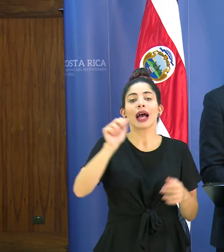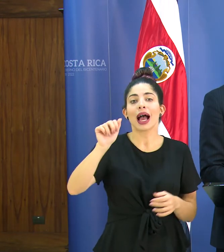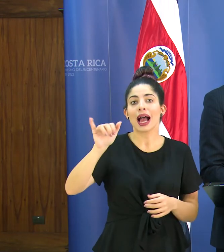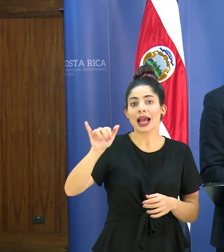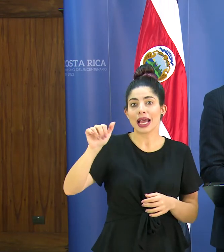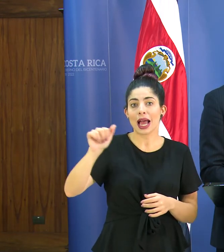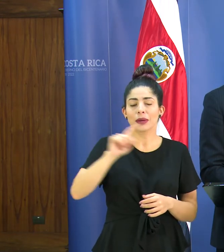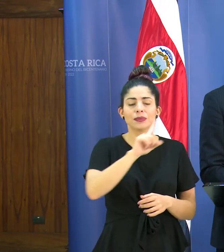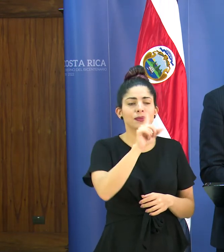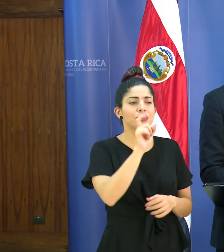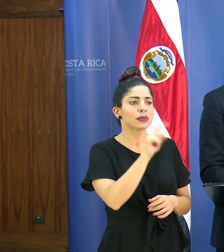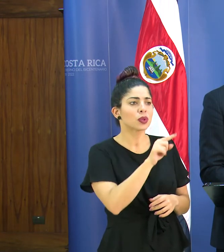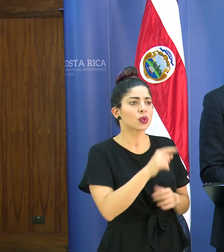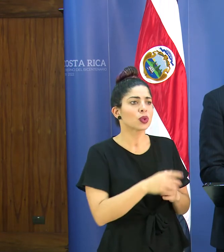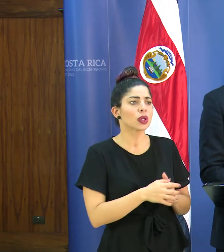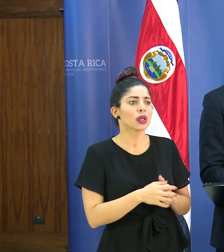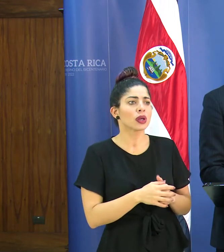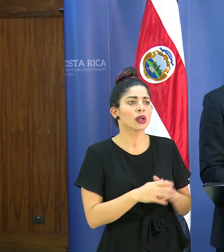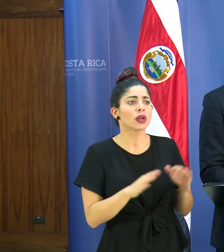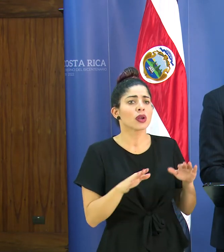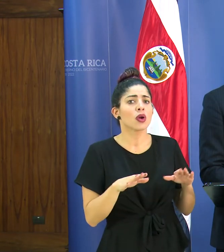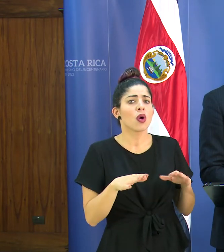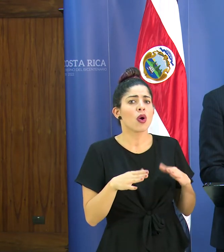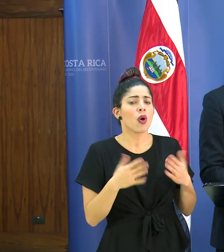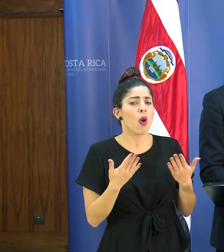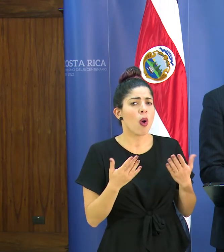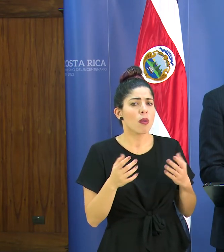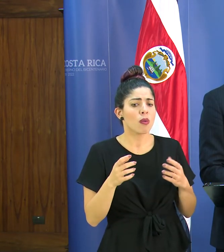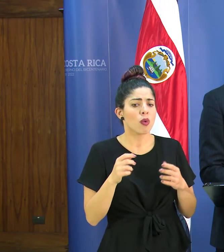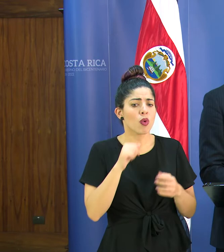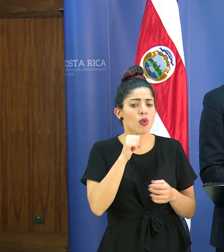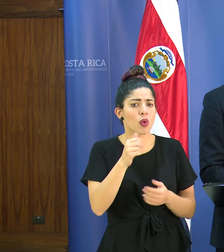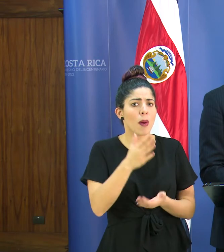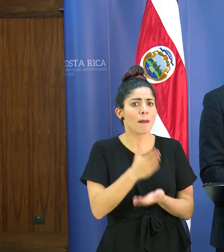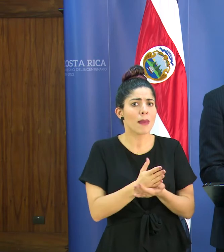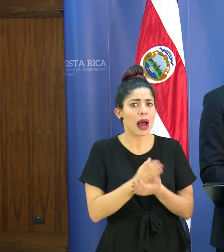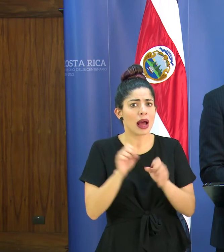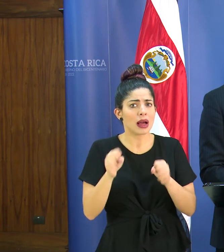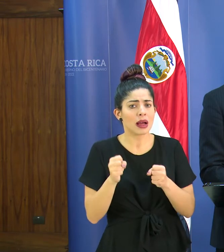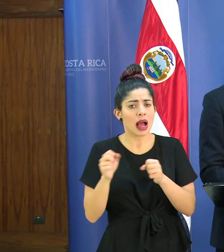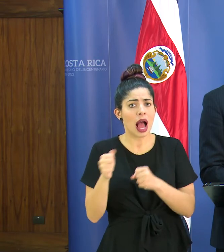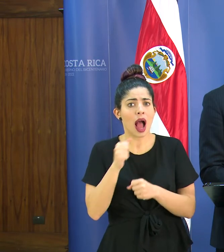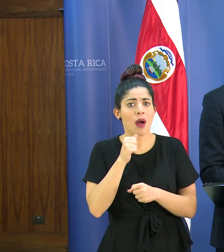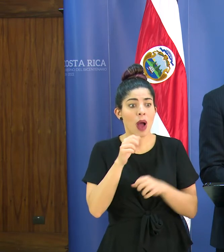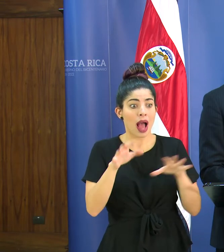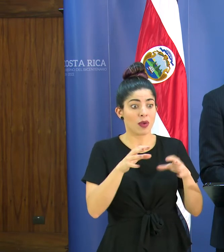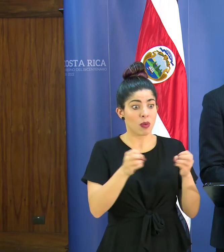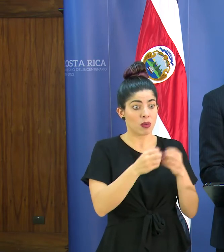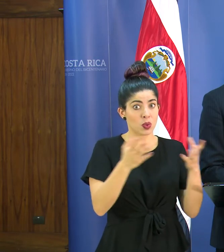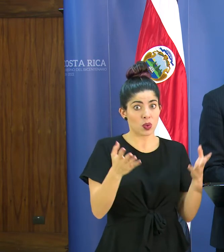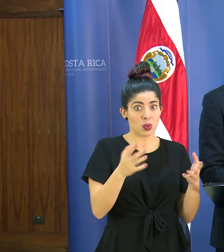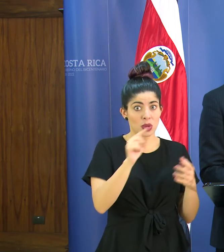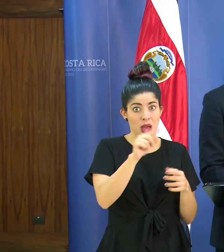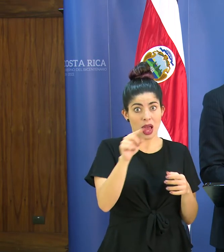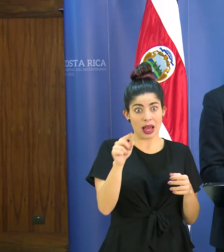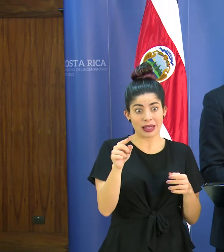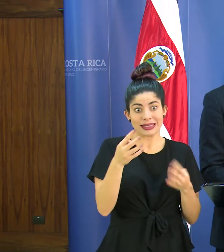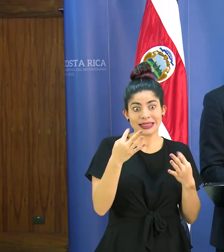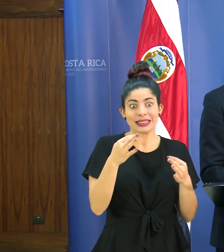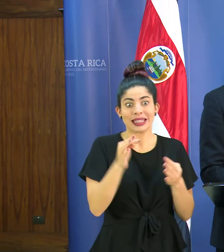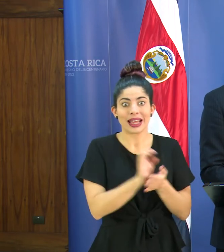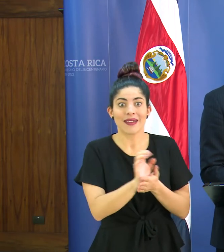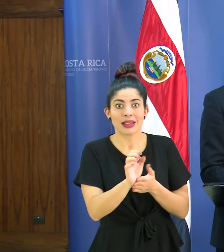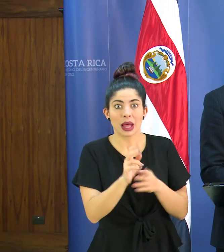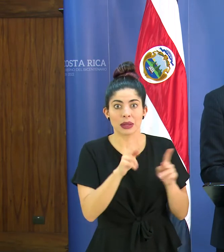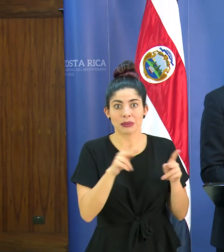preguntarle cómo no se van a suspender los racionamientos si se están suspendiendo actividades masivas donde se trata de evitar